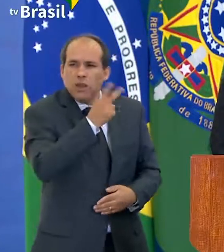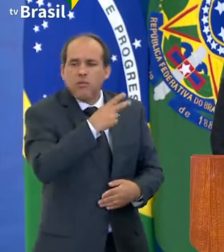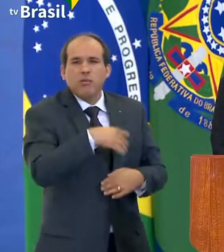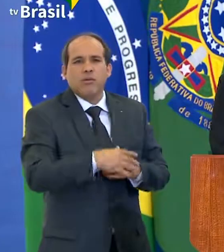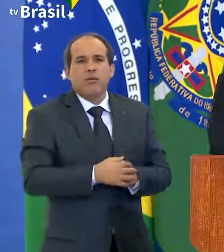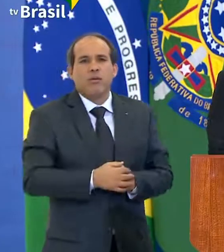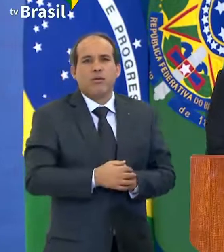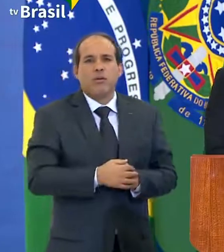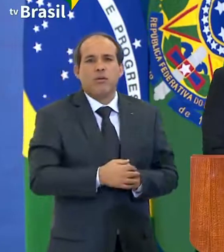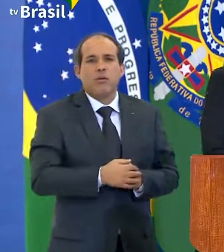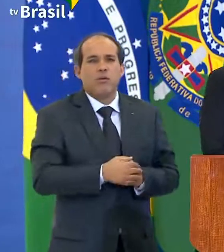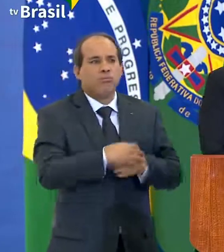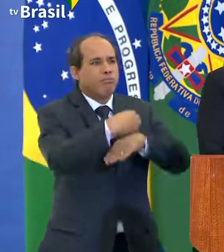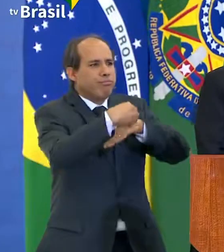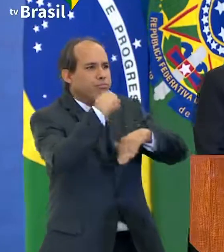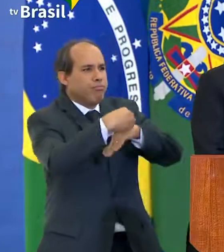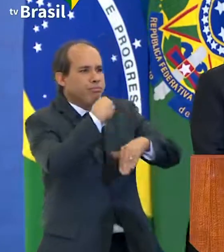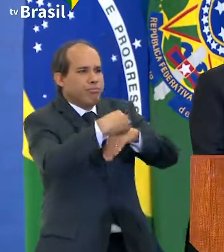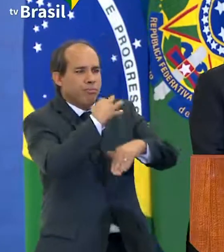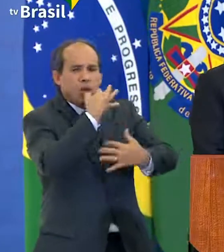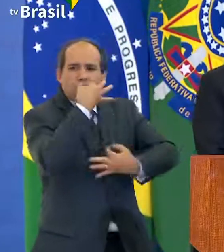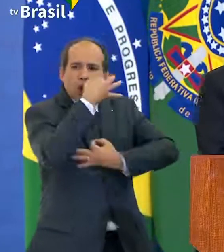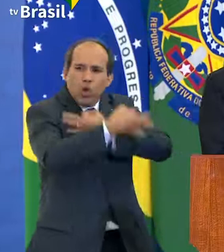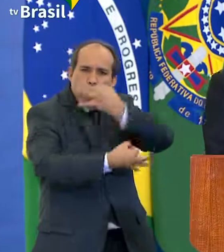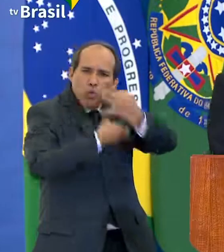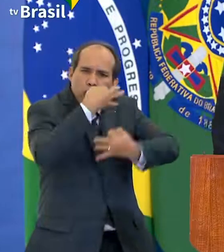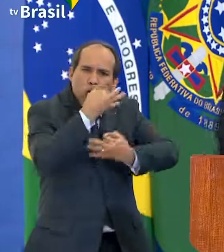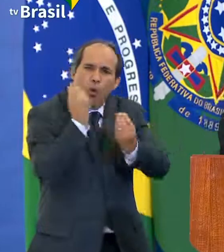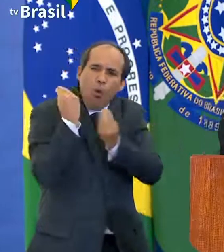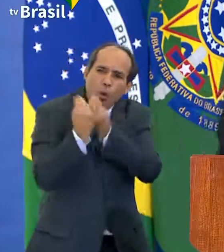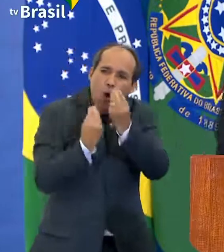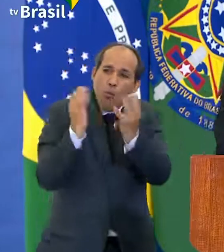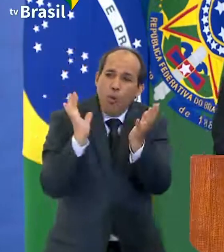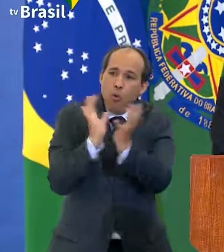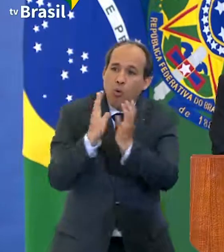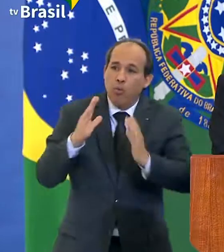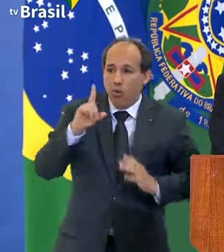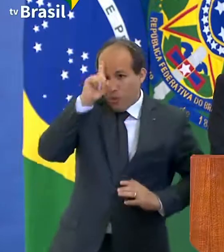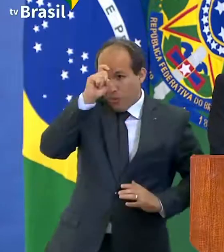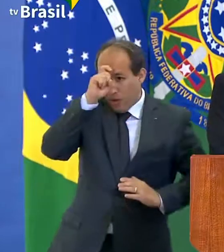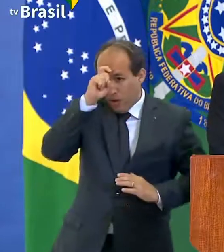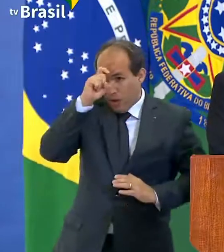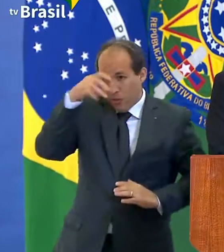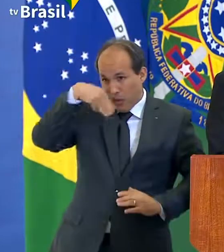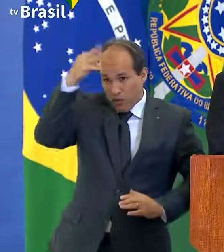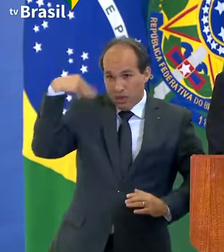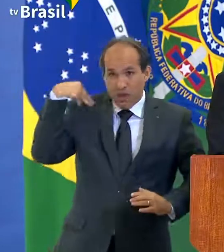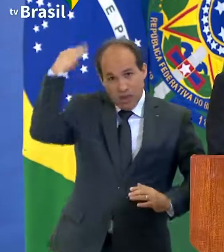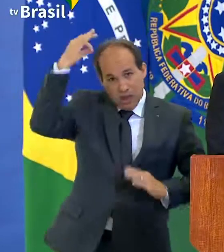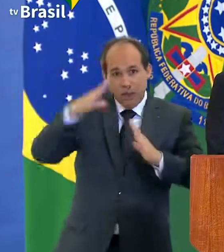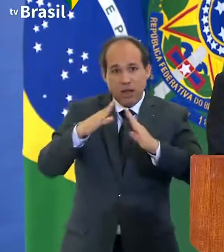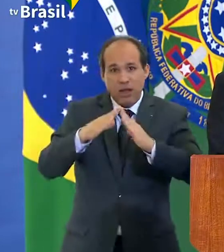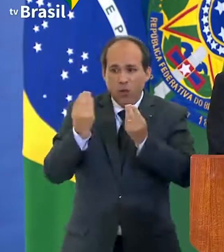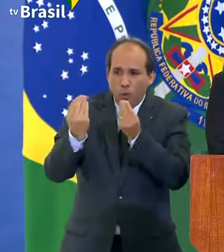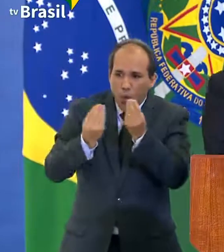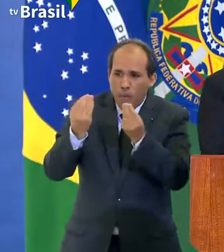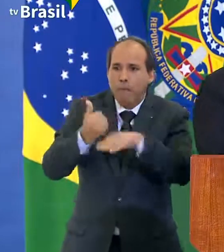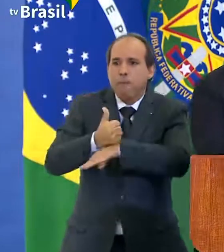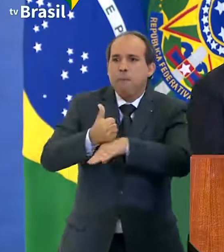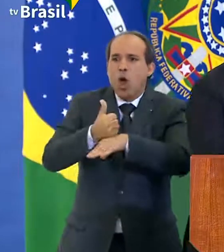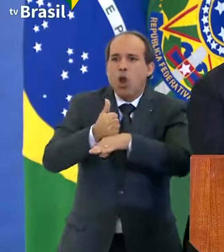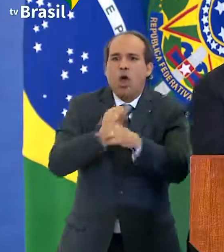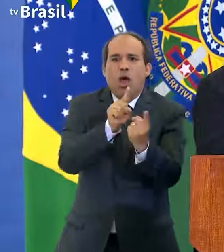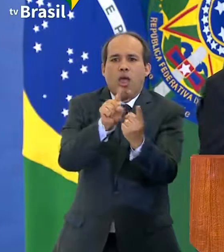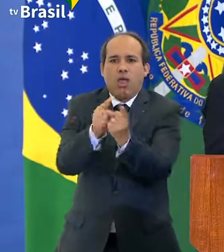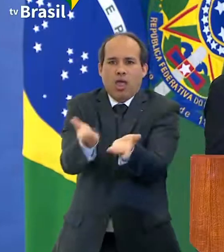de sugestões para que as Santas Casas possam melhor trabalhar. E essa